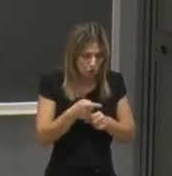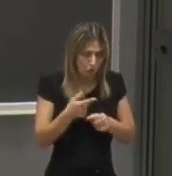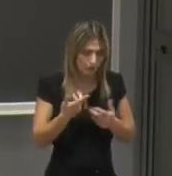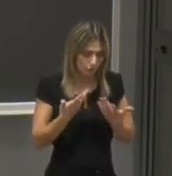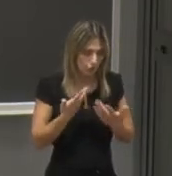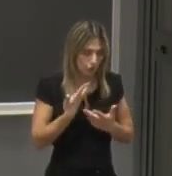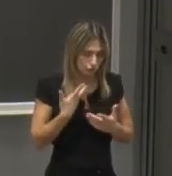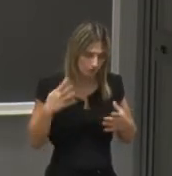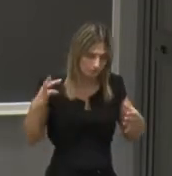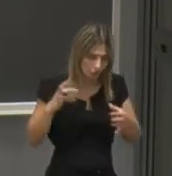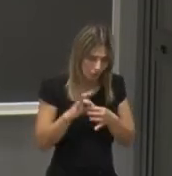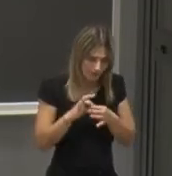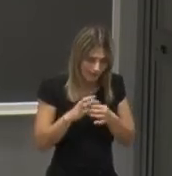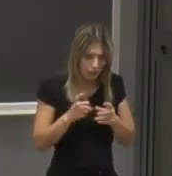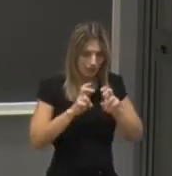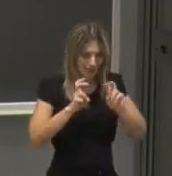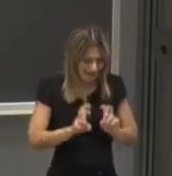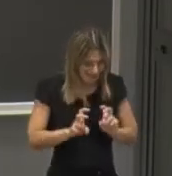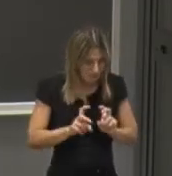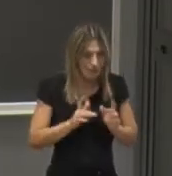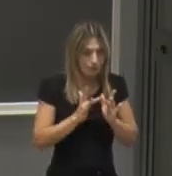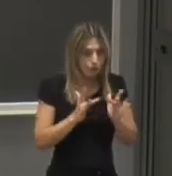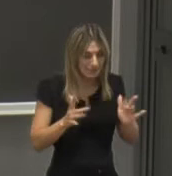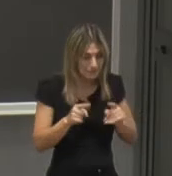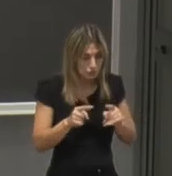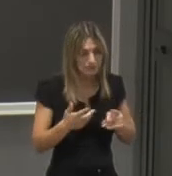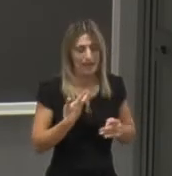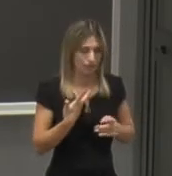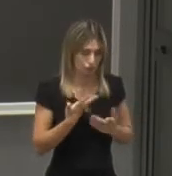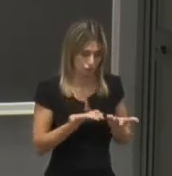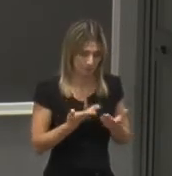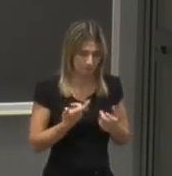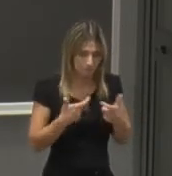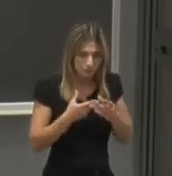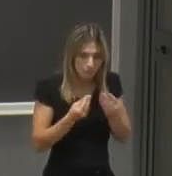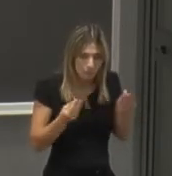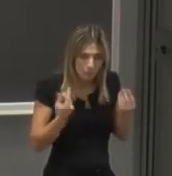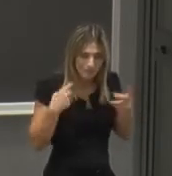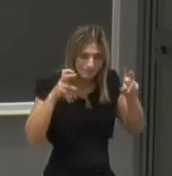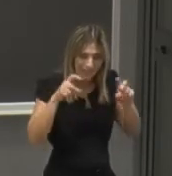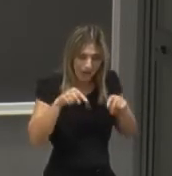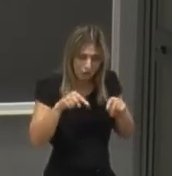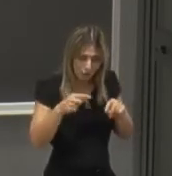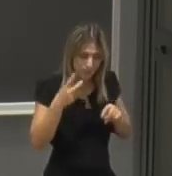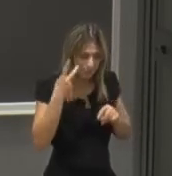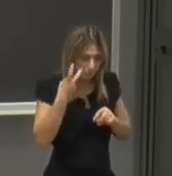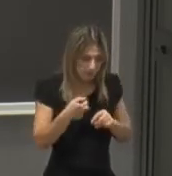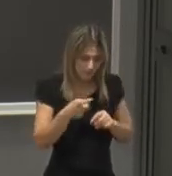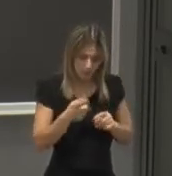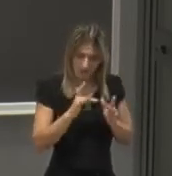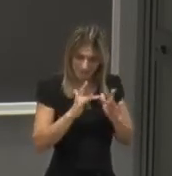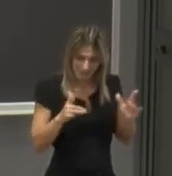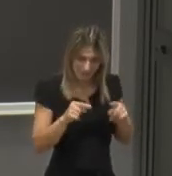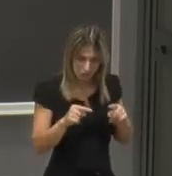criticità anche legata alla transizione energetica e digitale quindi molti dei temi legati alla transizione energetica e